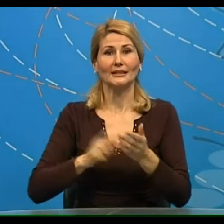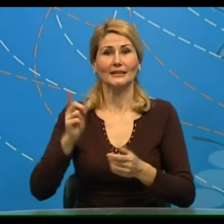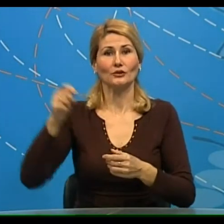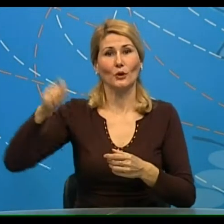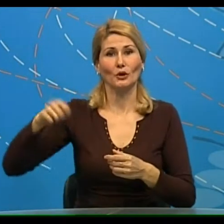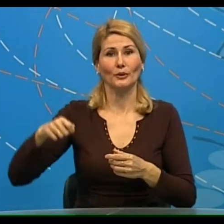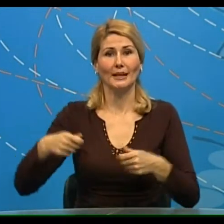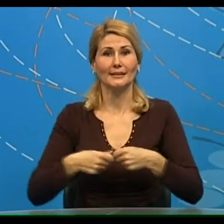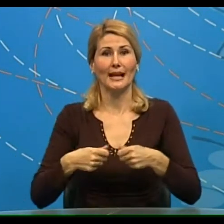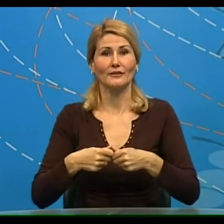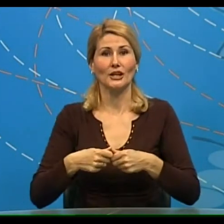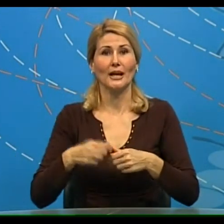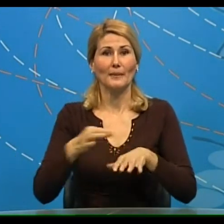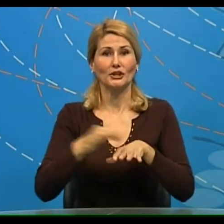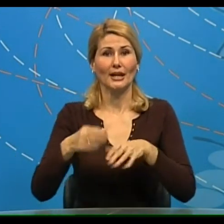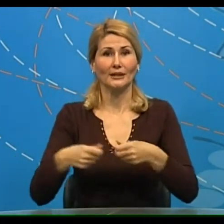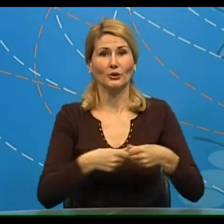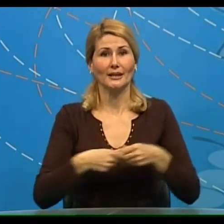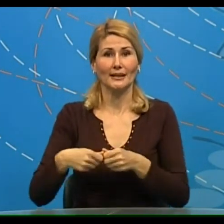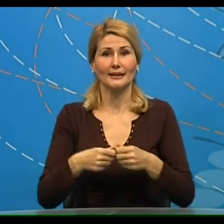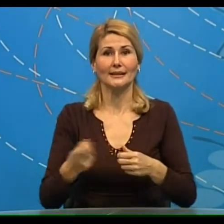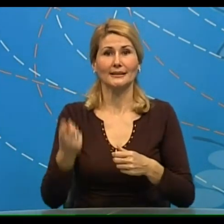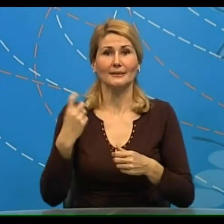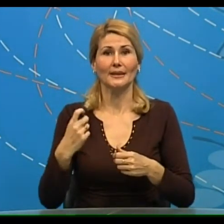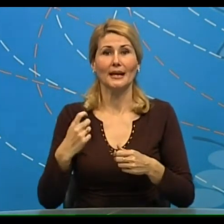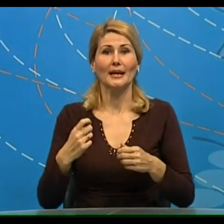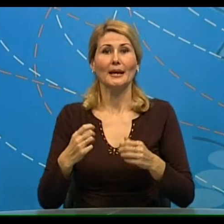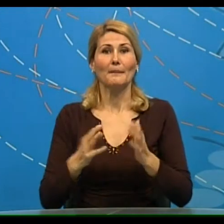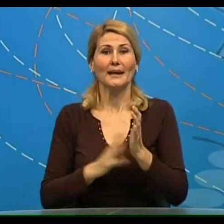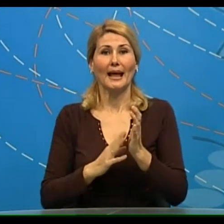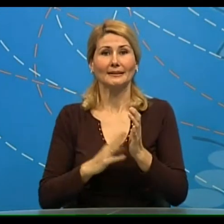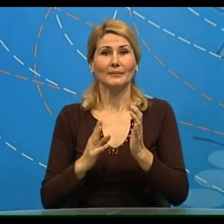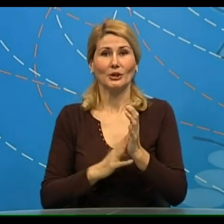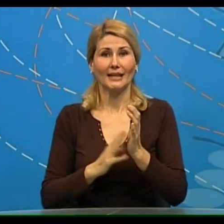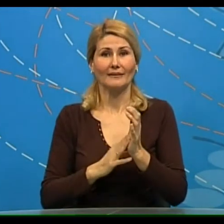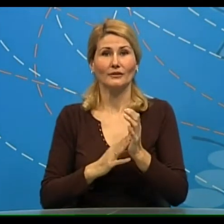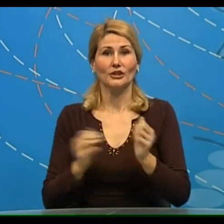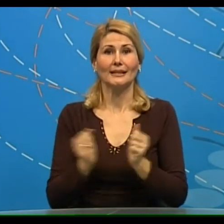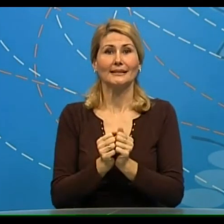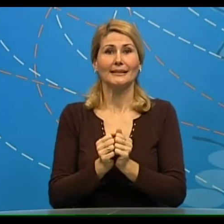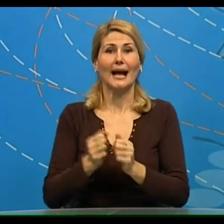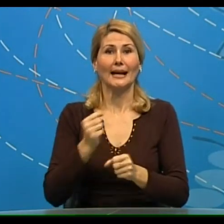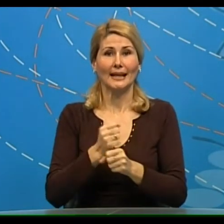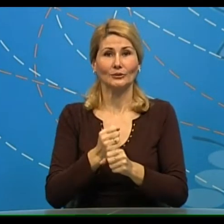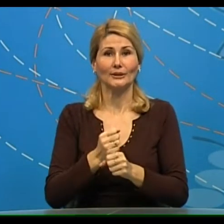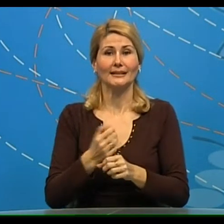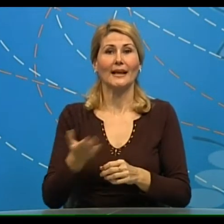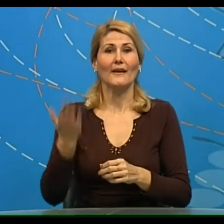odbora Saveza pčelarskih organizacija Srbije Miladin Milosavljević sa gradnolice već više od